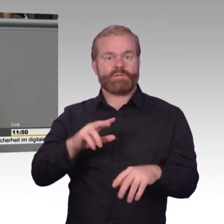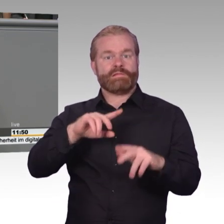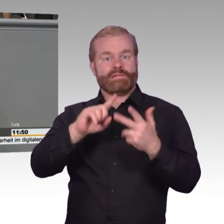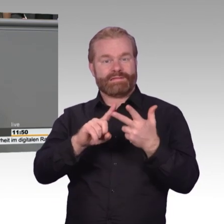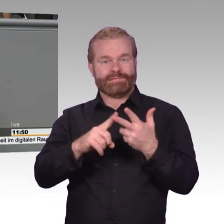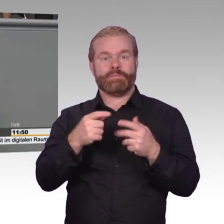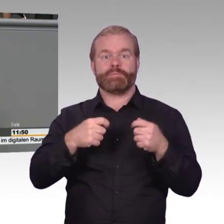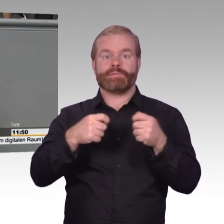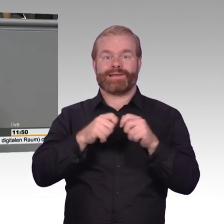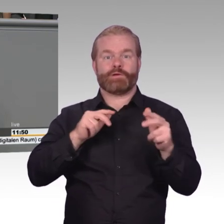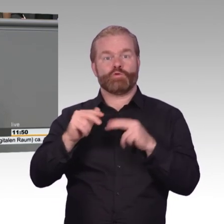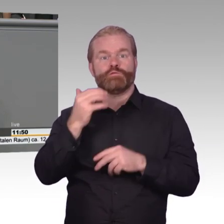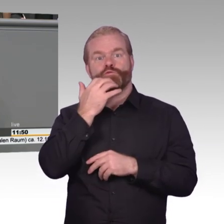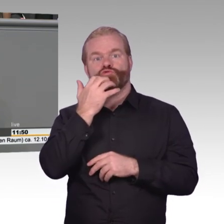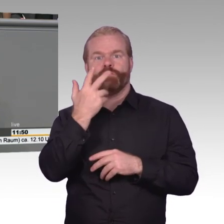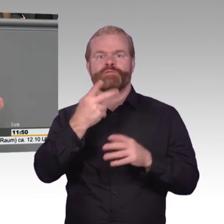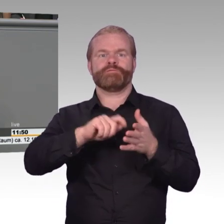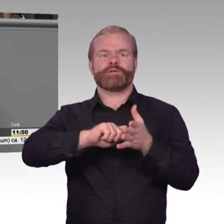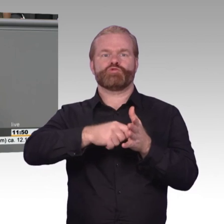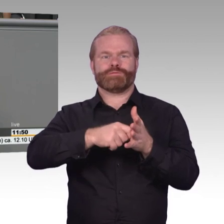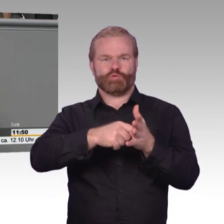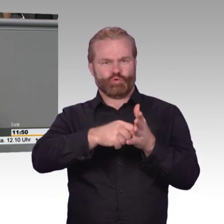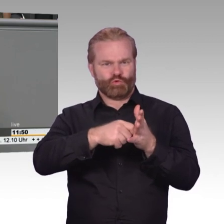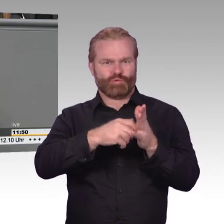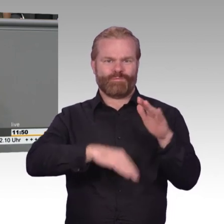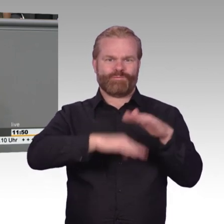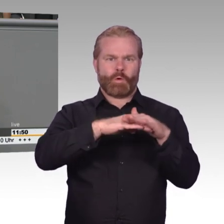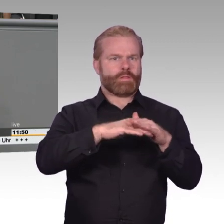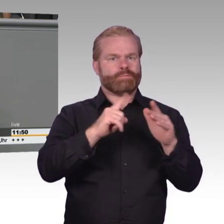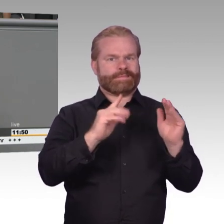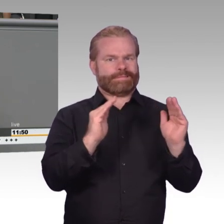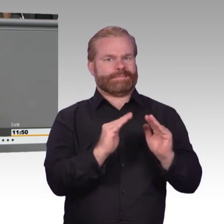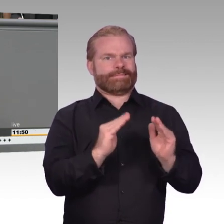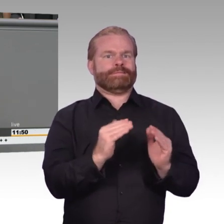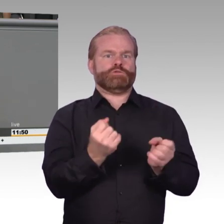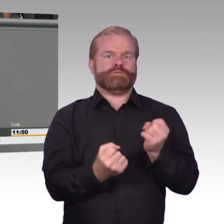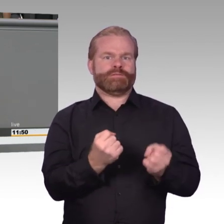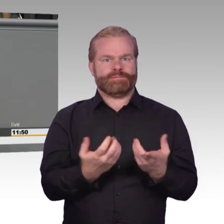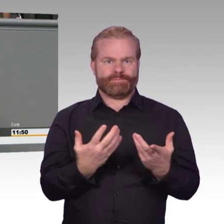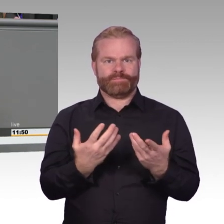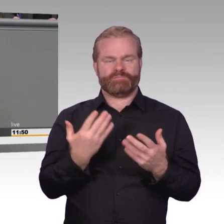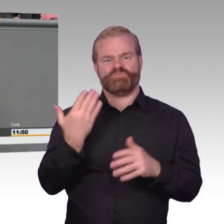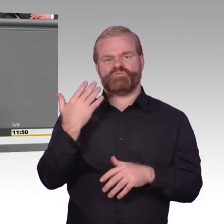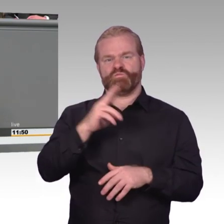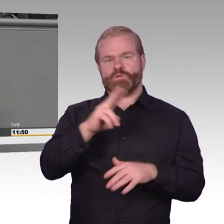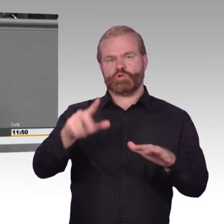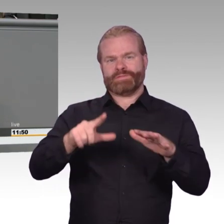und digitale Kommunikation bequem mitlesen kann. Wer Verschlüsselungsmethoden zerstört, der trifft nicht nur ein paar